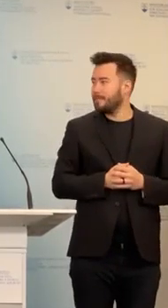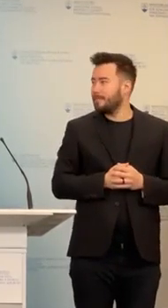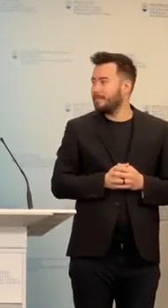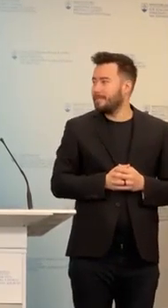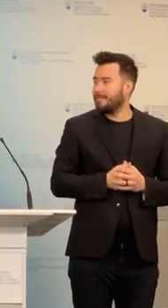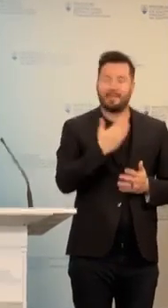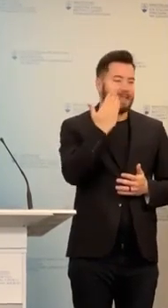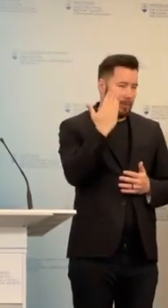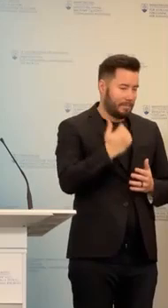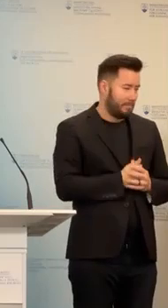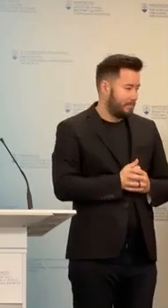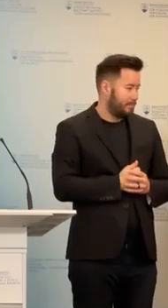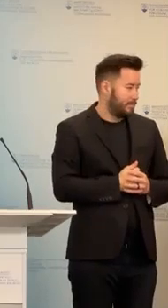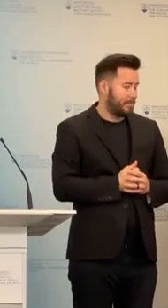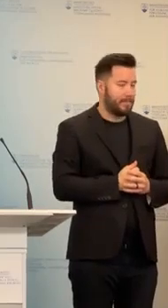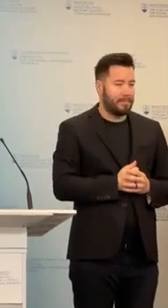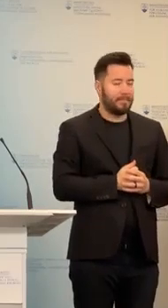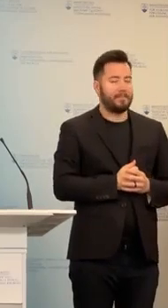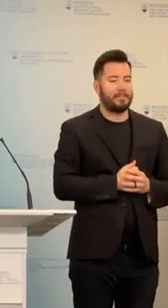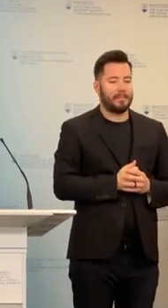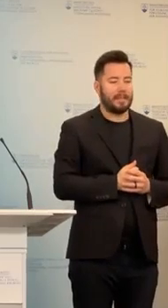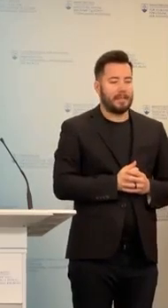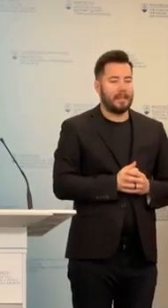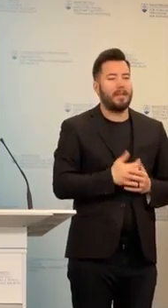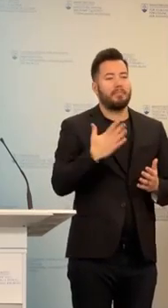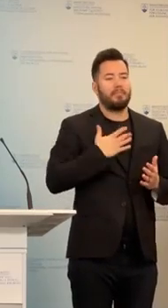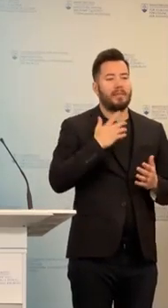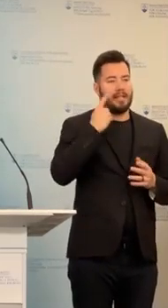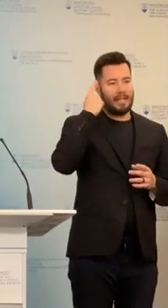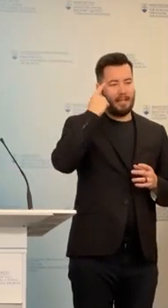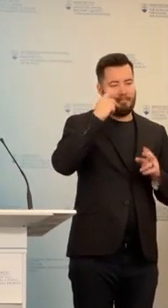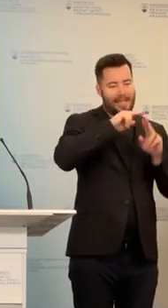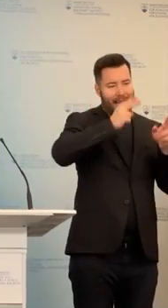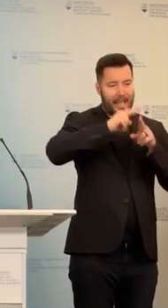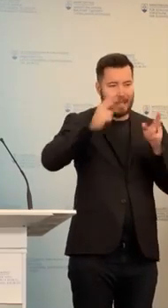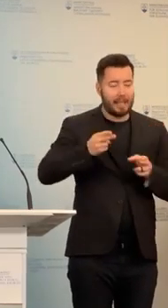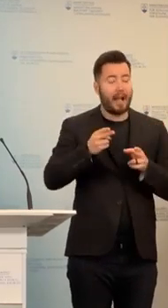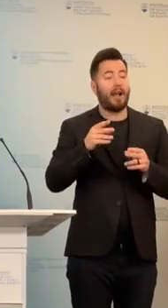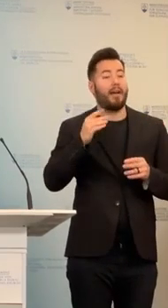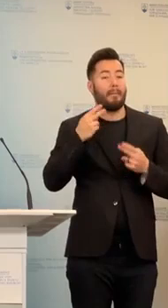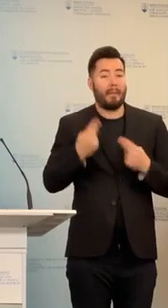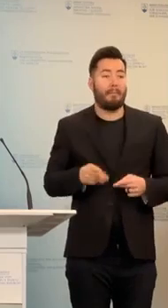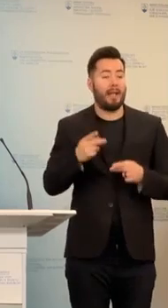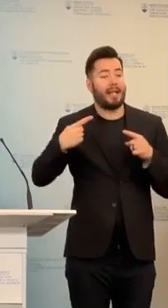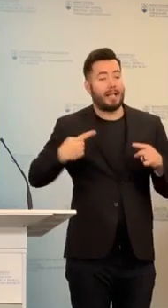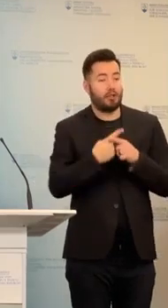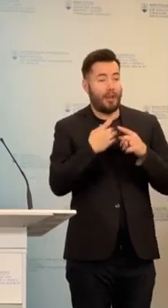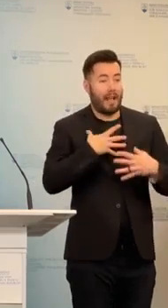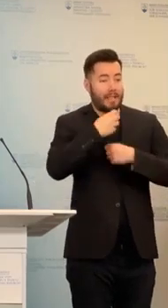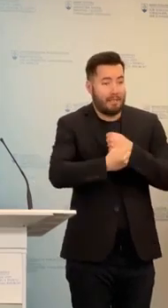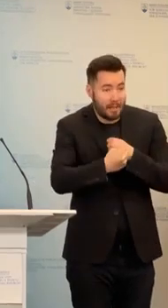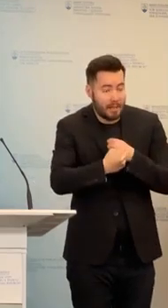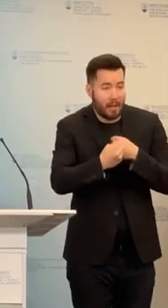Ďakujem. Tak ako jednotlivé zariadenie spolupracové v prípade krízových intervencií, sme pripravení na zemko